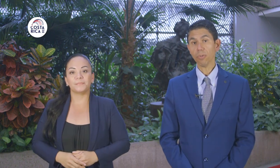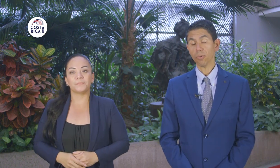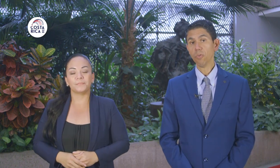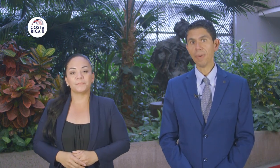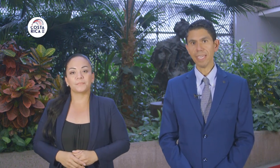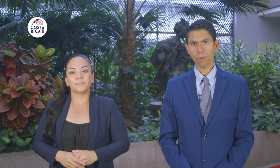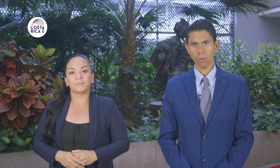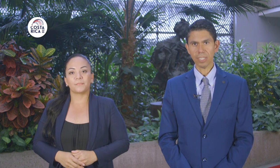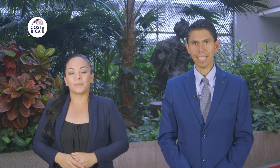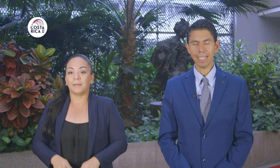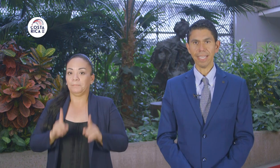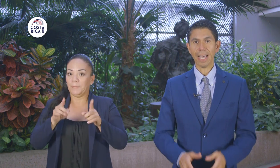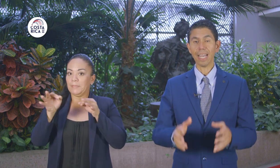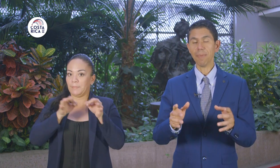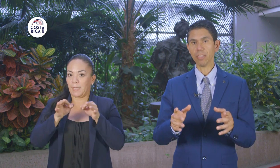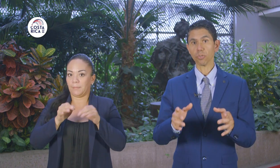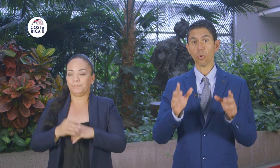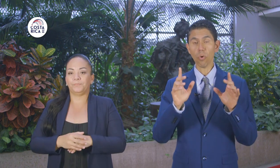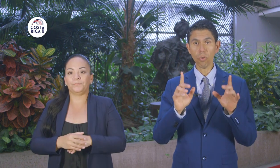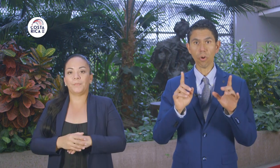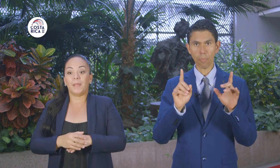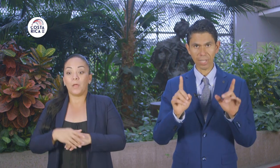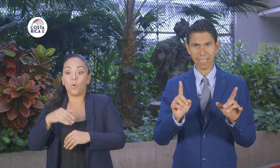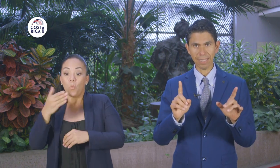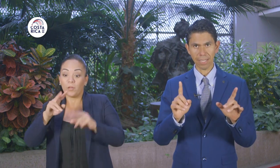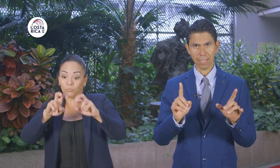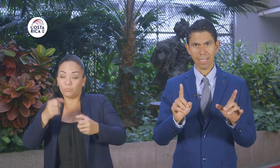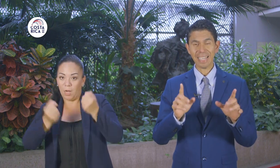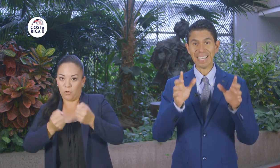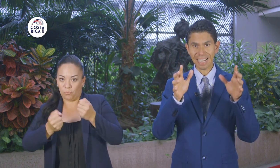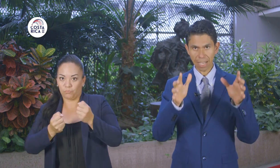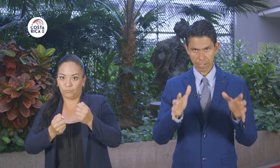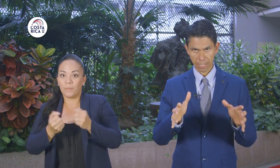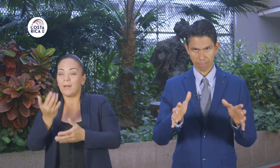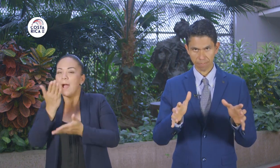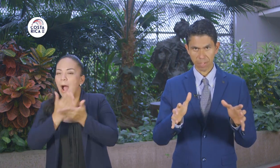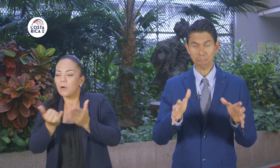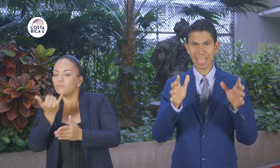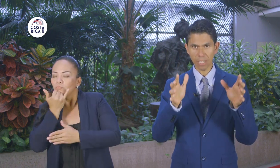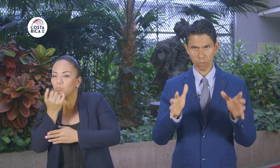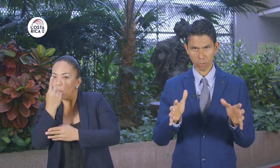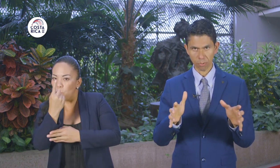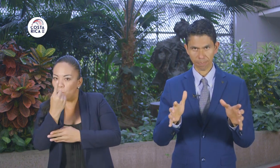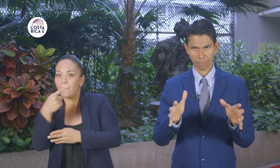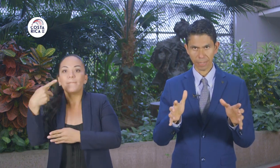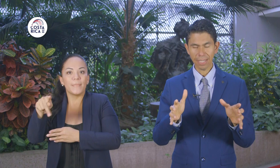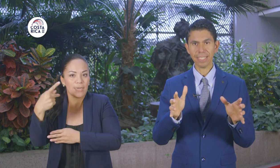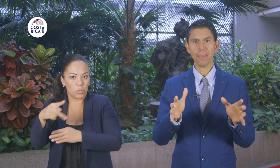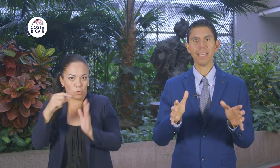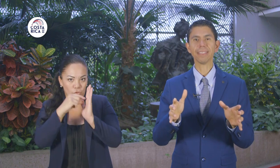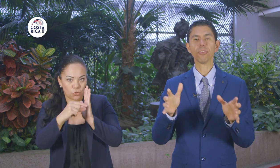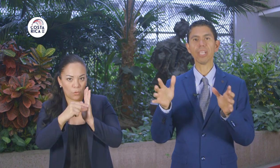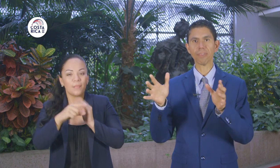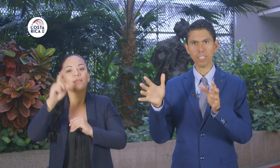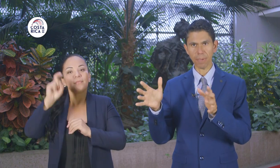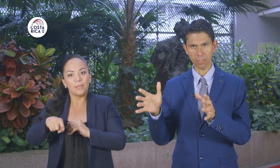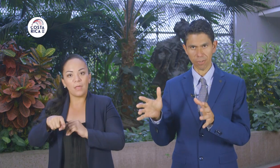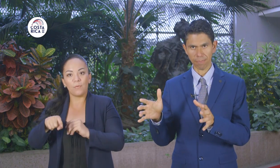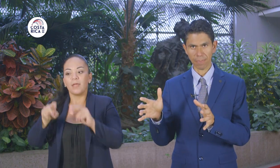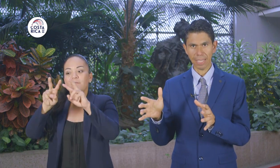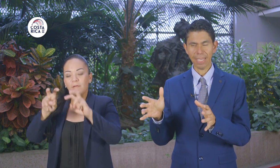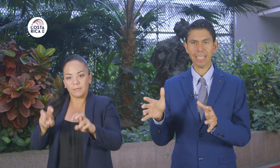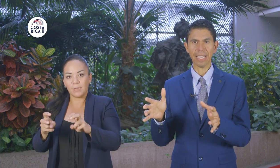Cuando un vehículo tiene al menos un componente grave, peligroso, se debe hacer una